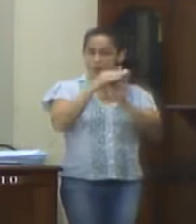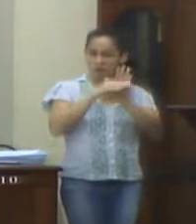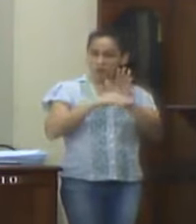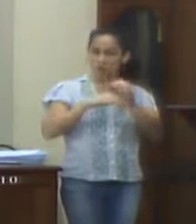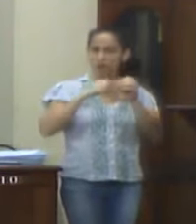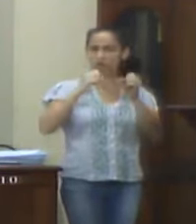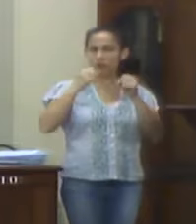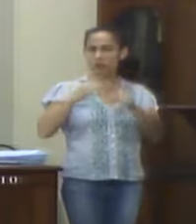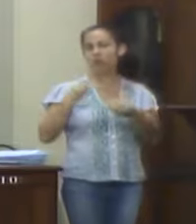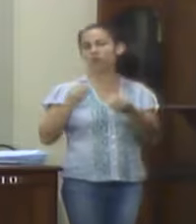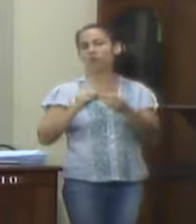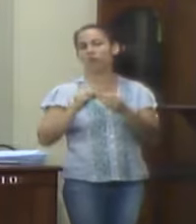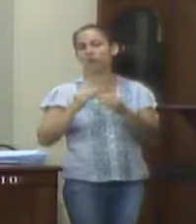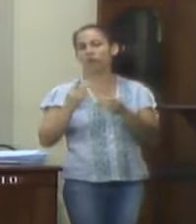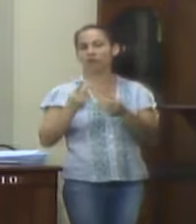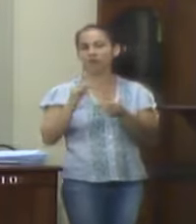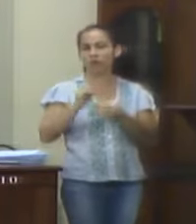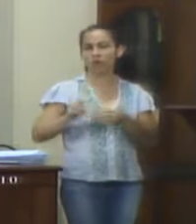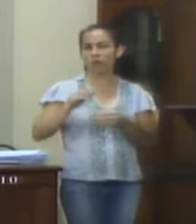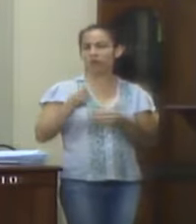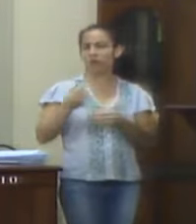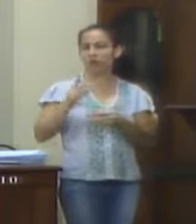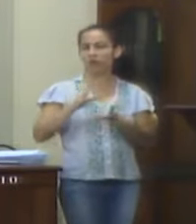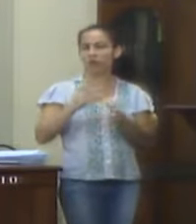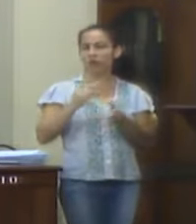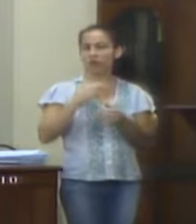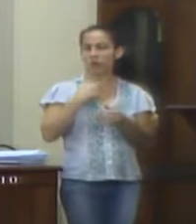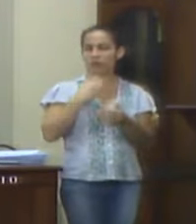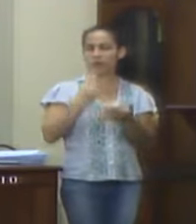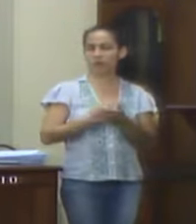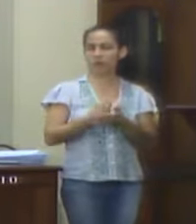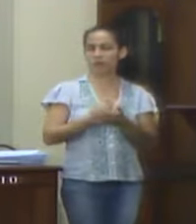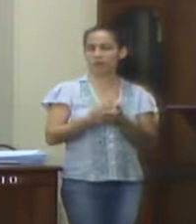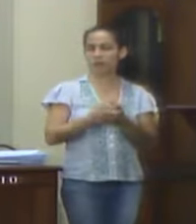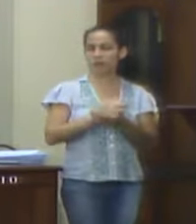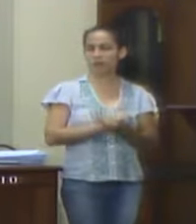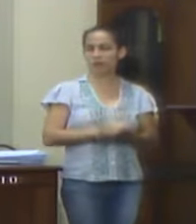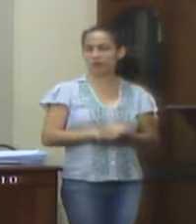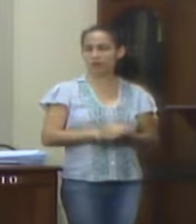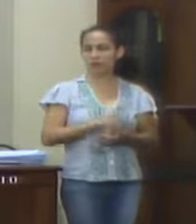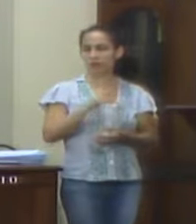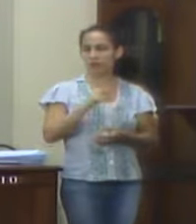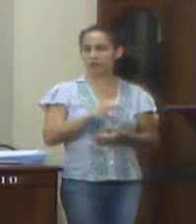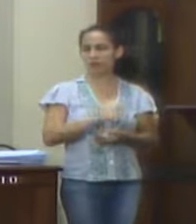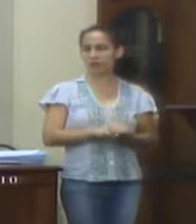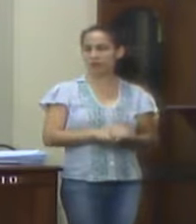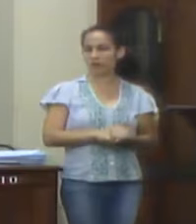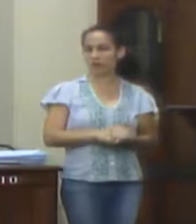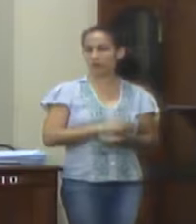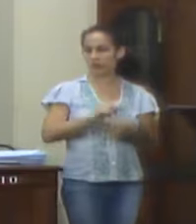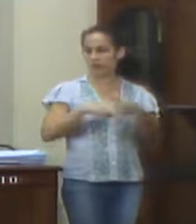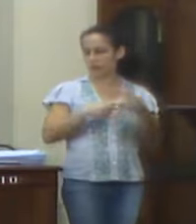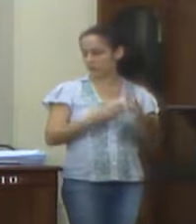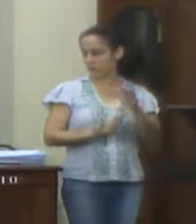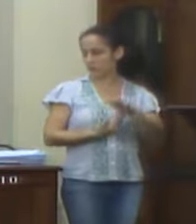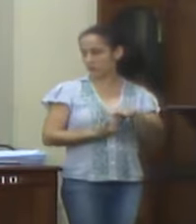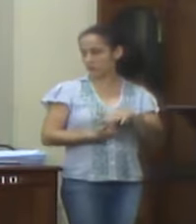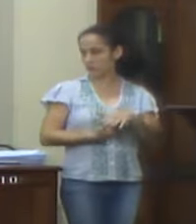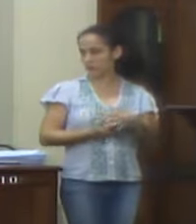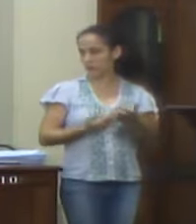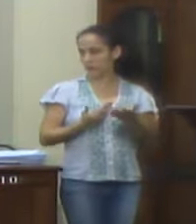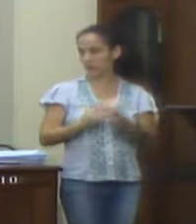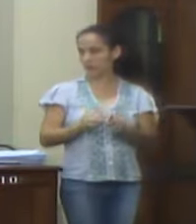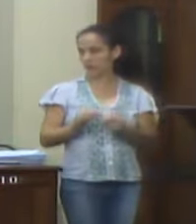ambos as despesas, trata de forma diferente questões iguais, pois, ao final, acaba